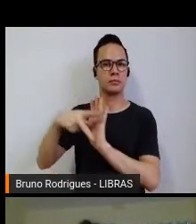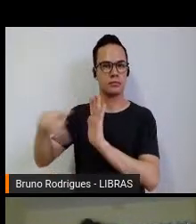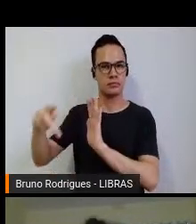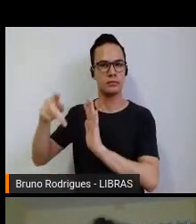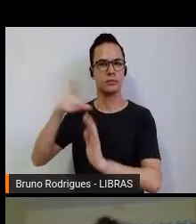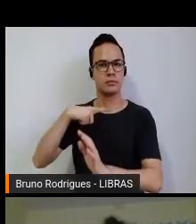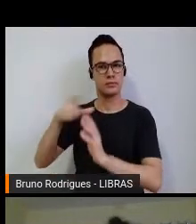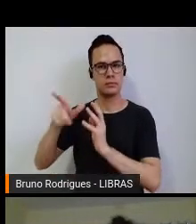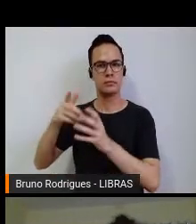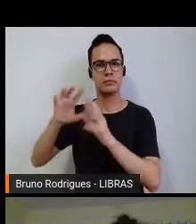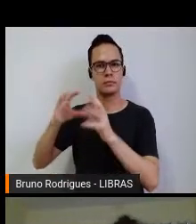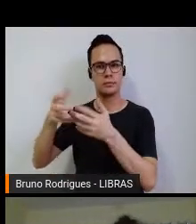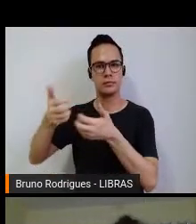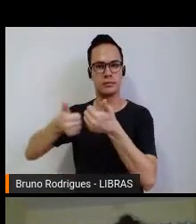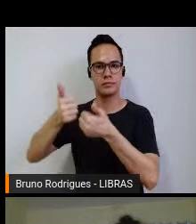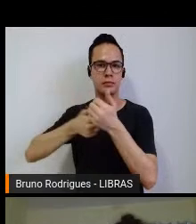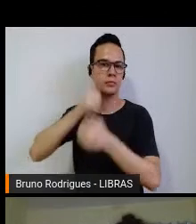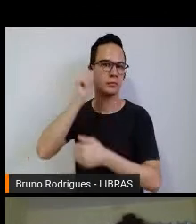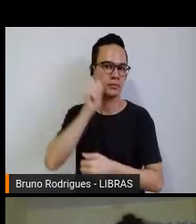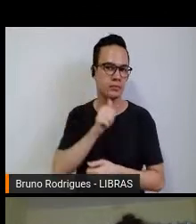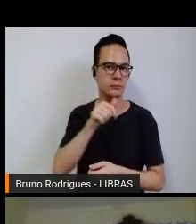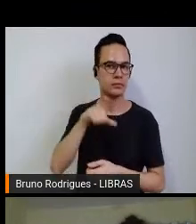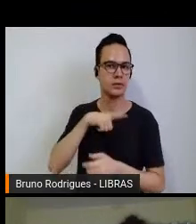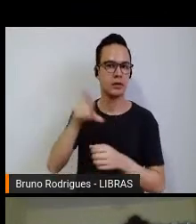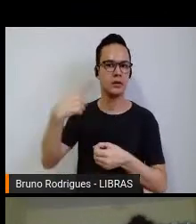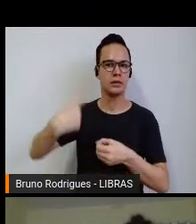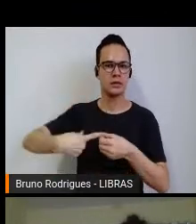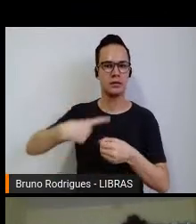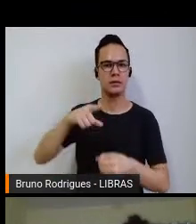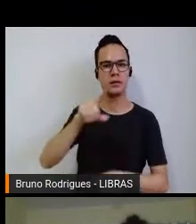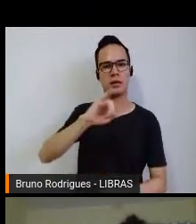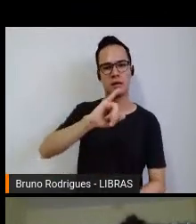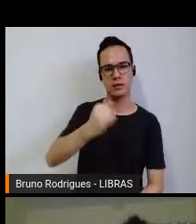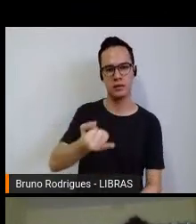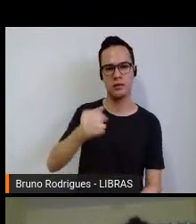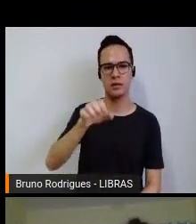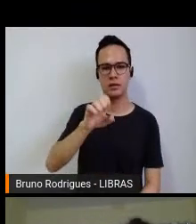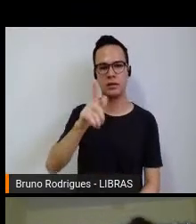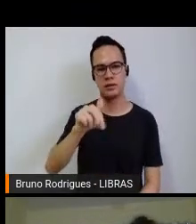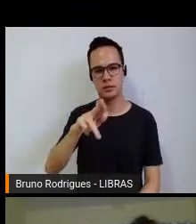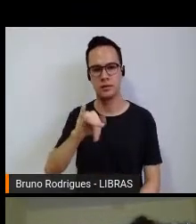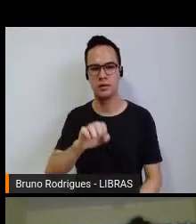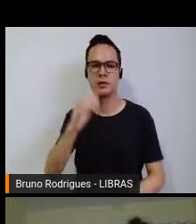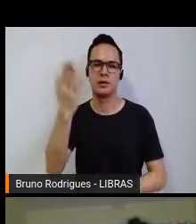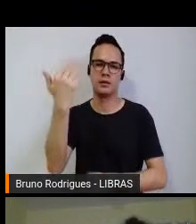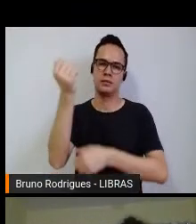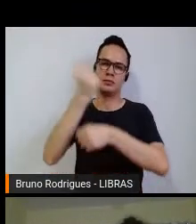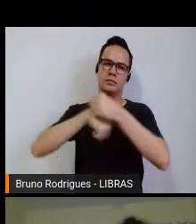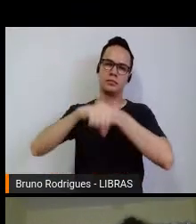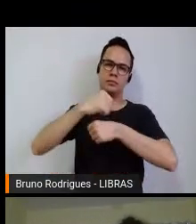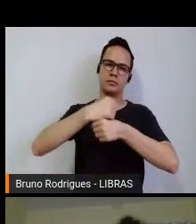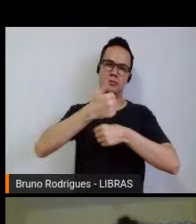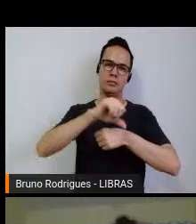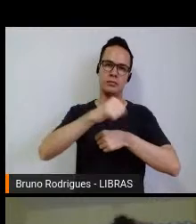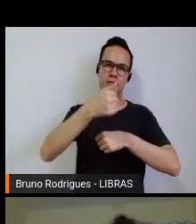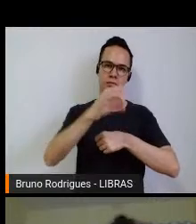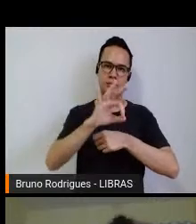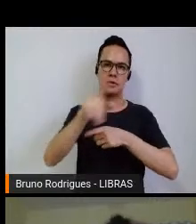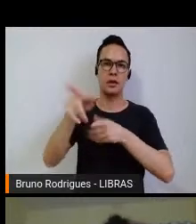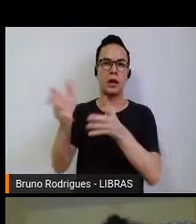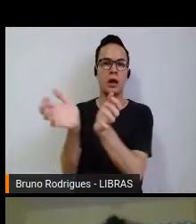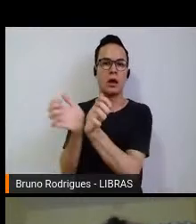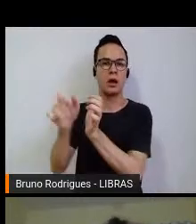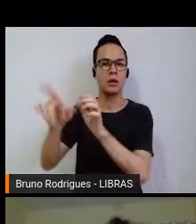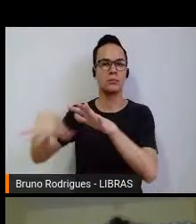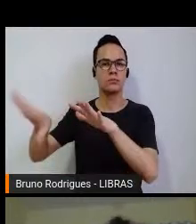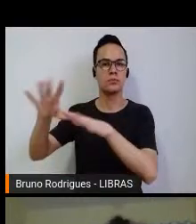de futebol das meninas da cidade de Jequié, também dos anos 70, quer dizer, esses três atuaram nesse time dessa